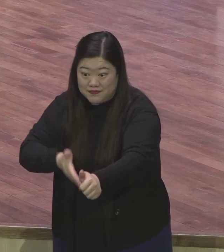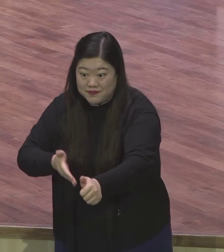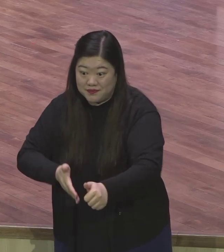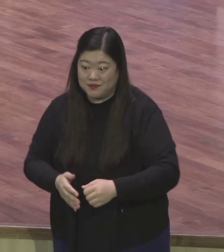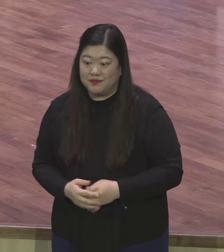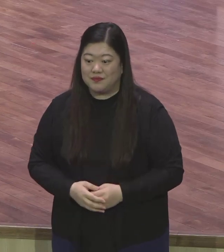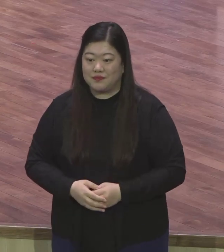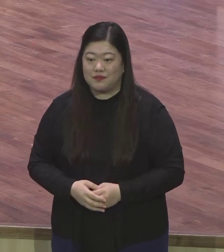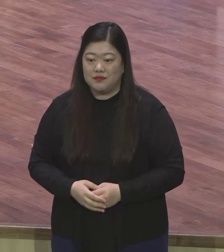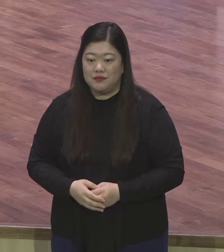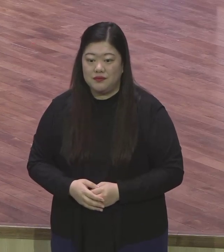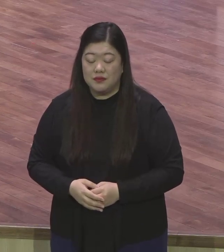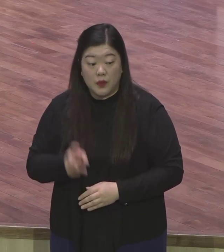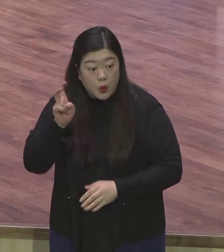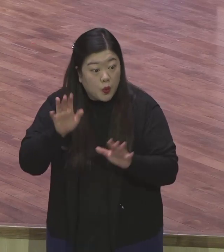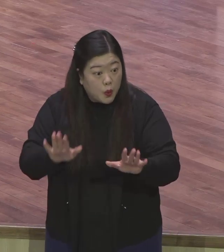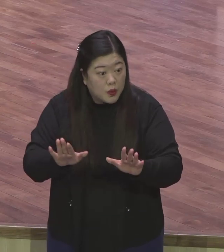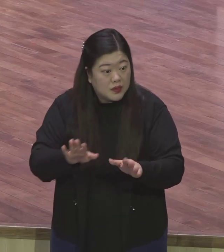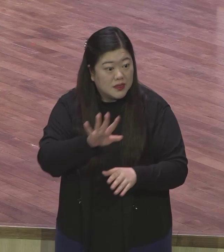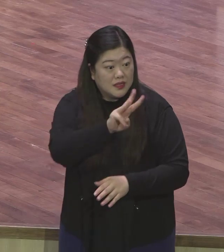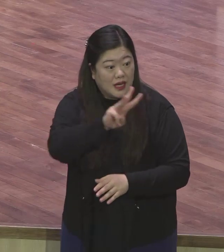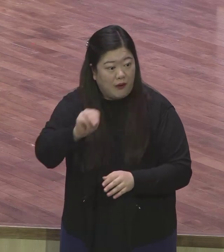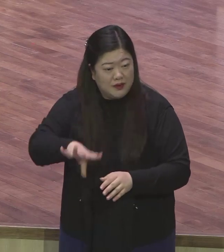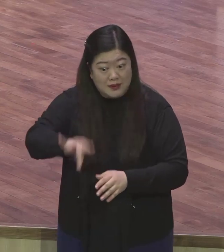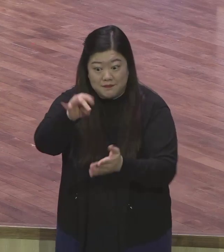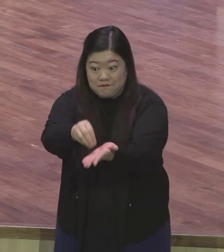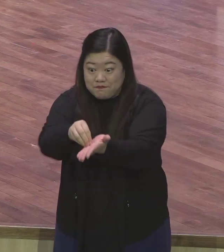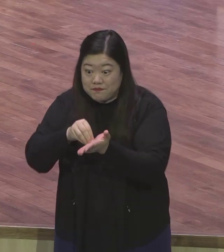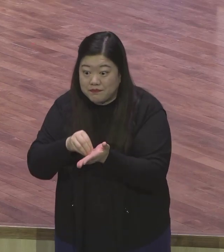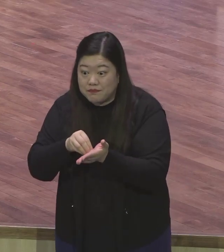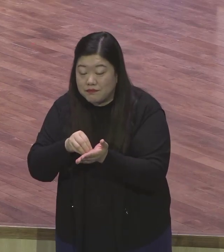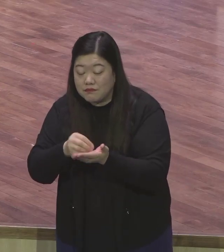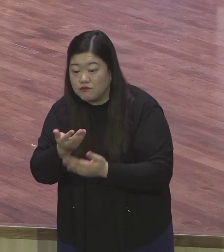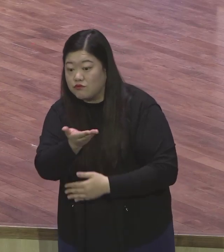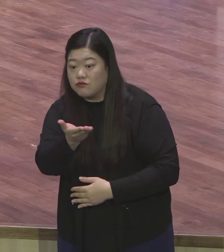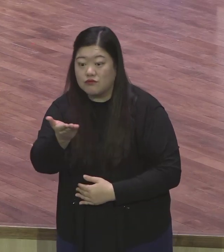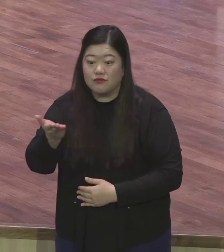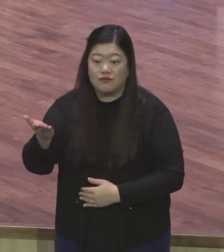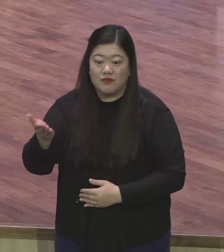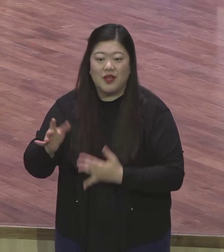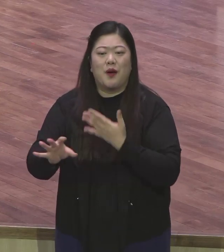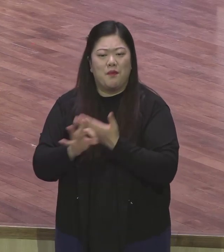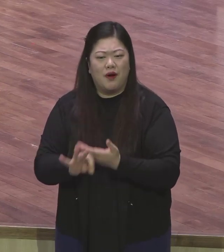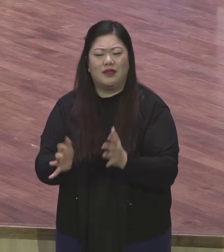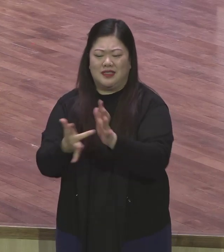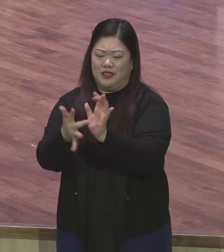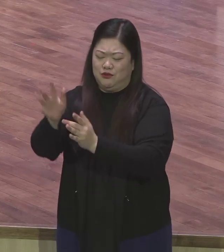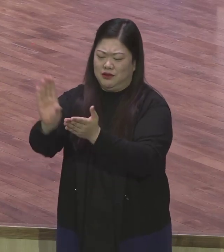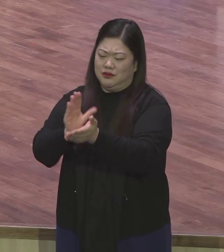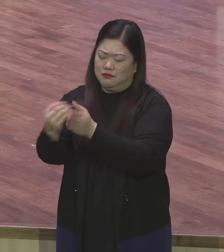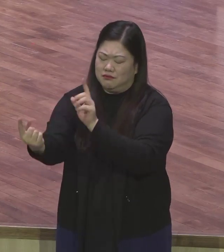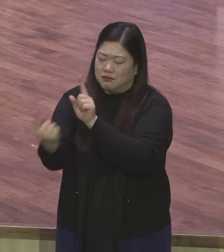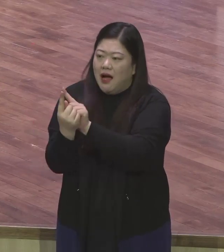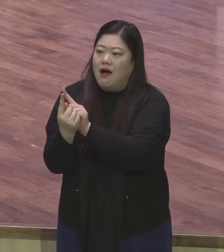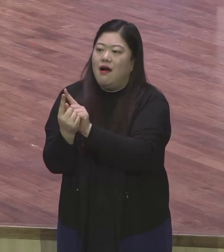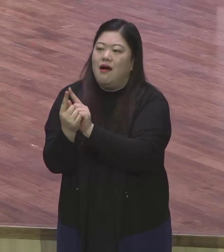처음 나오신 새 가족들은 이 예수 그리스도를 만나는 생애 최고의 시간 관리에서